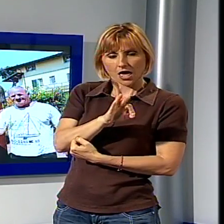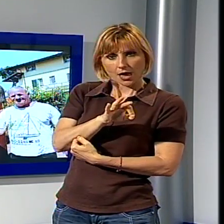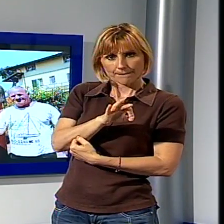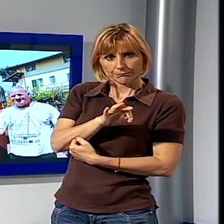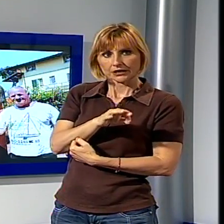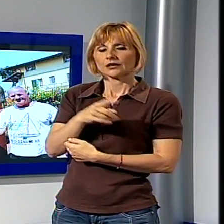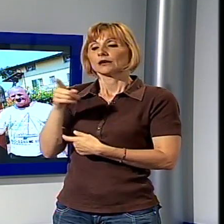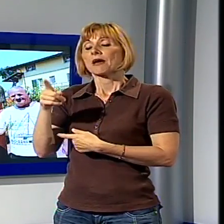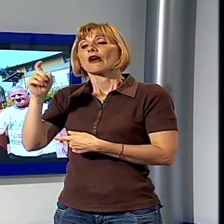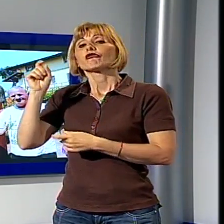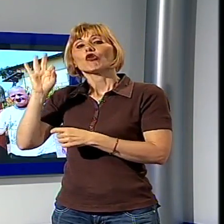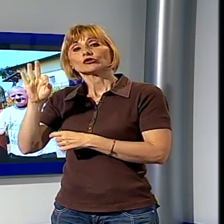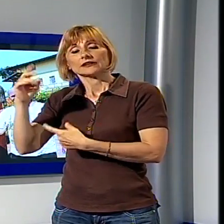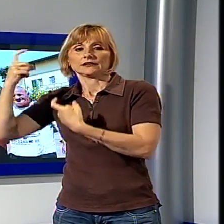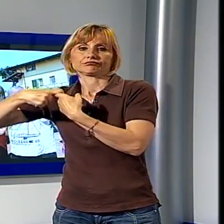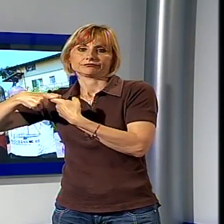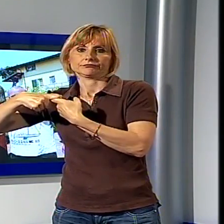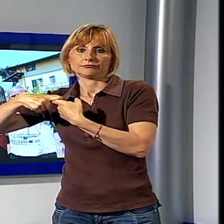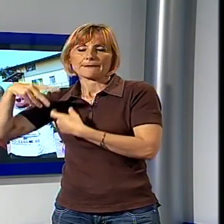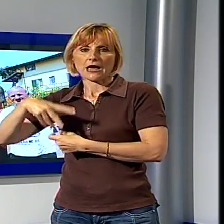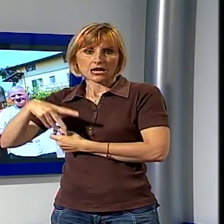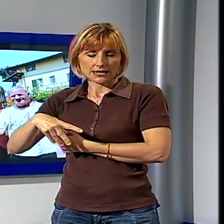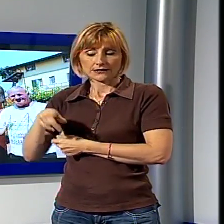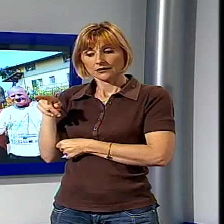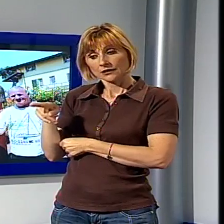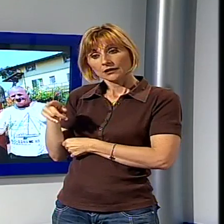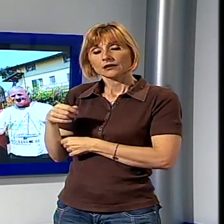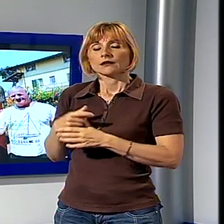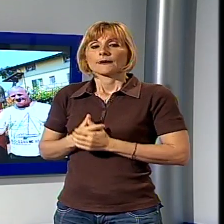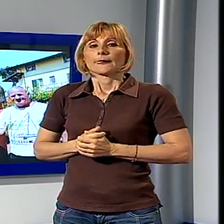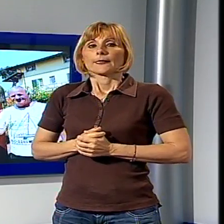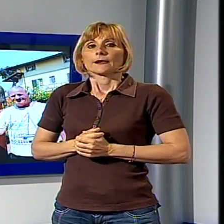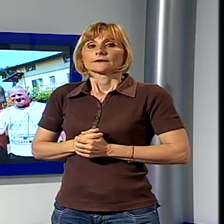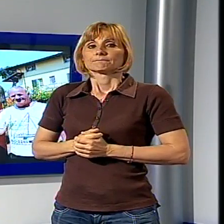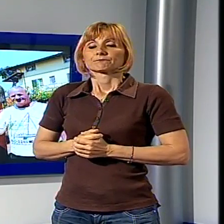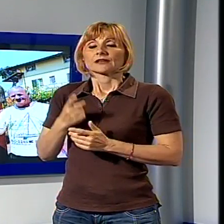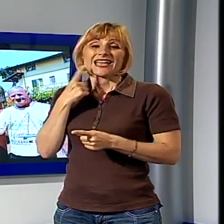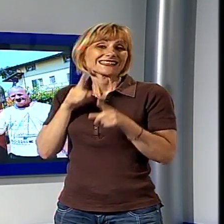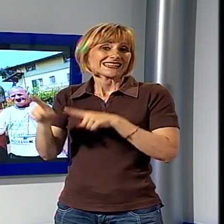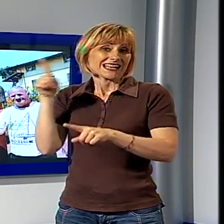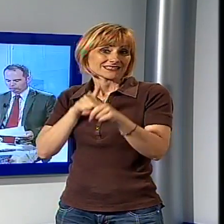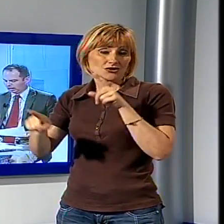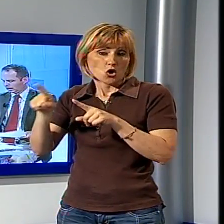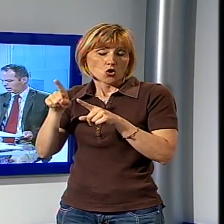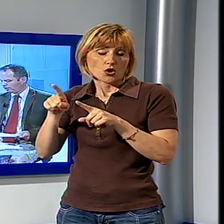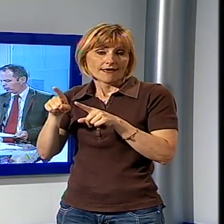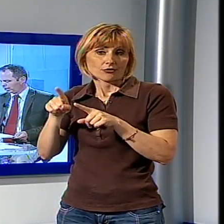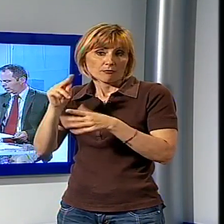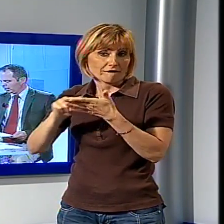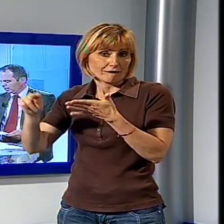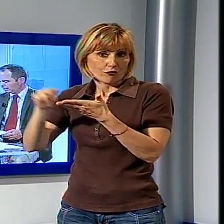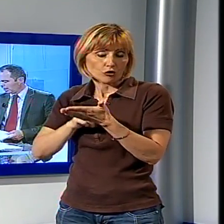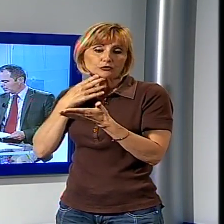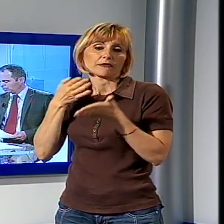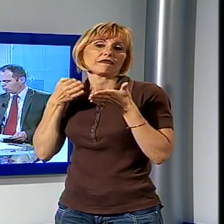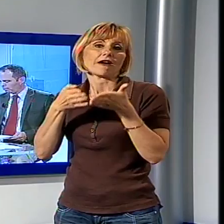che al primo turno di voto ha preso l'1,44% ovviamente un'indicazione di voto da parte di Fontana a favore